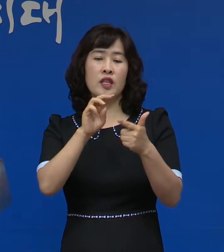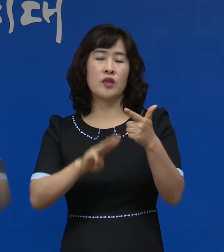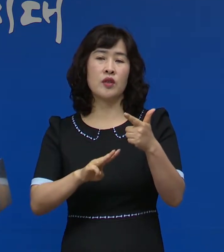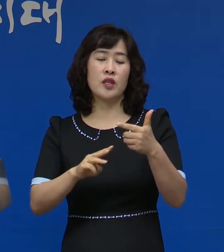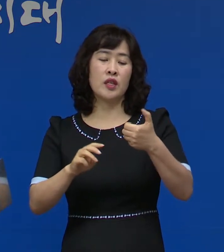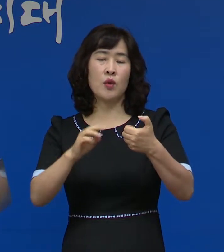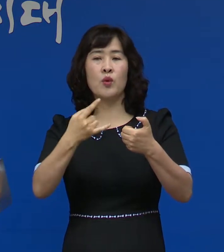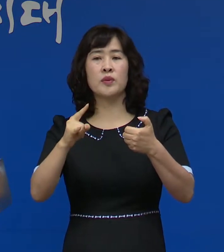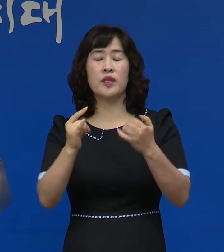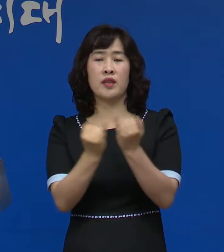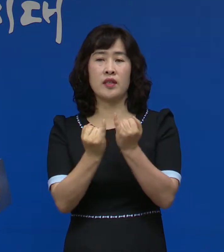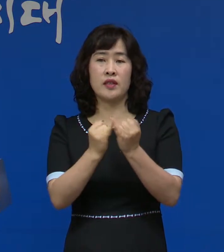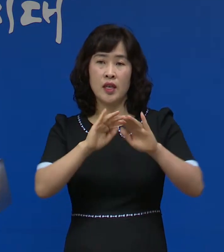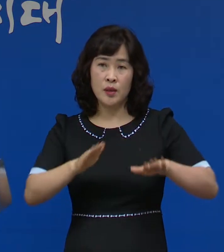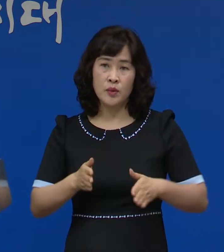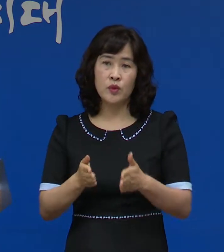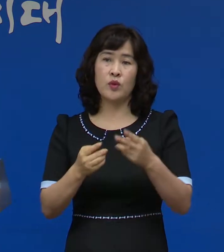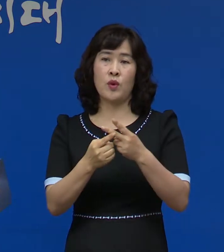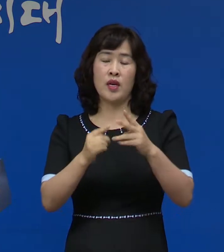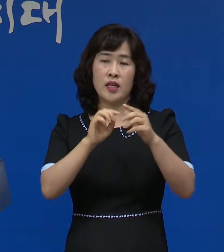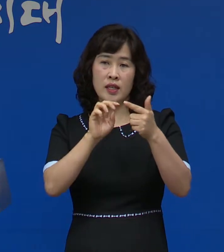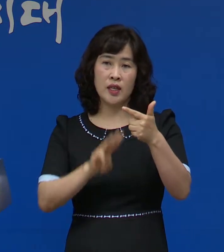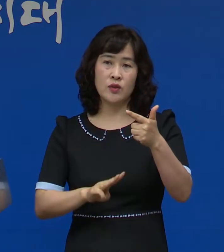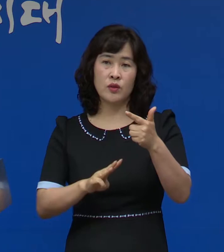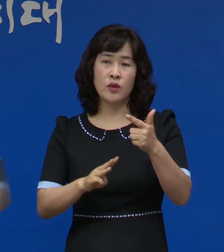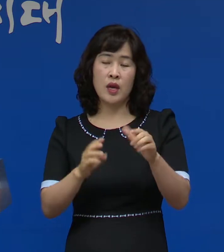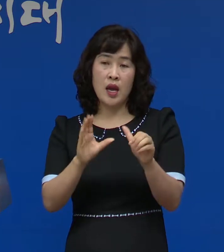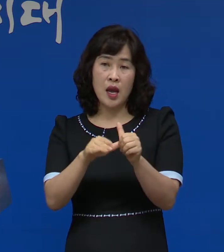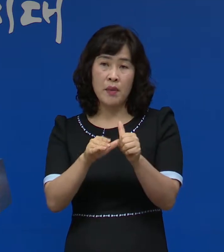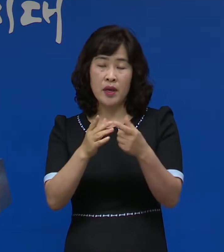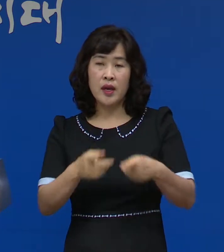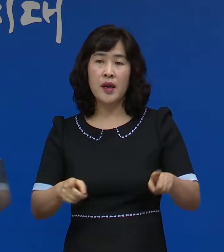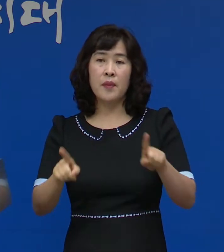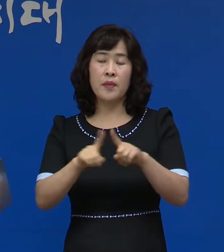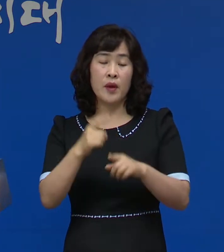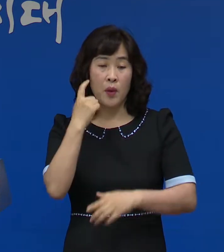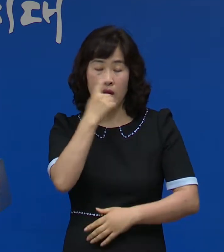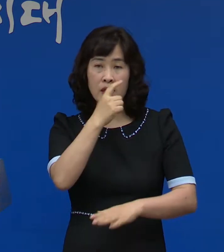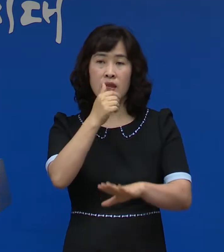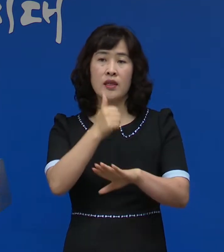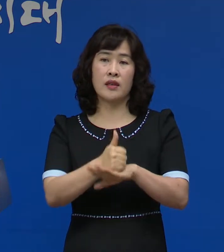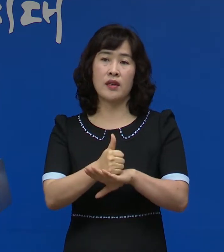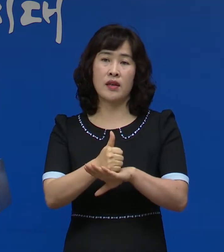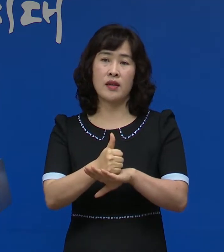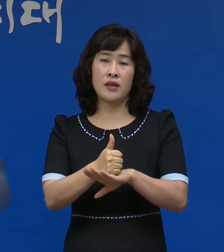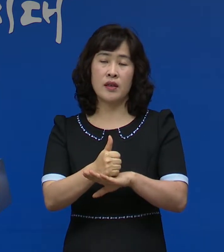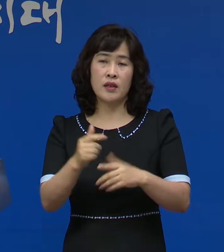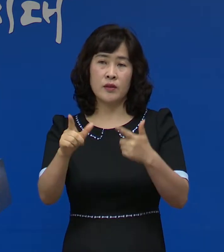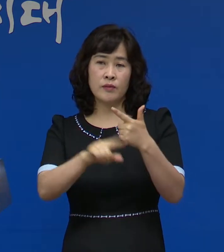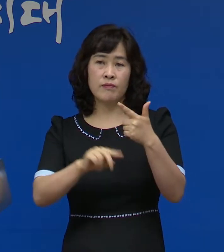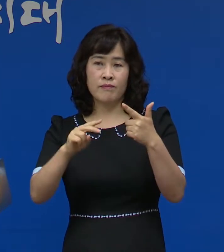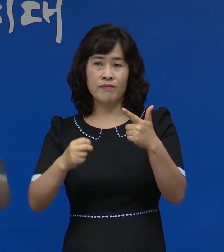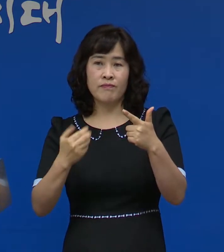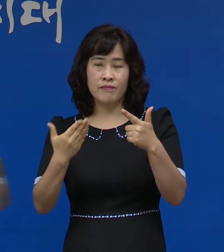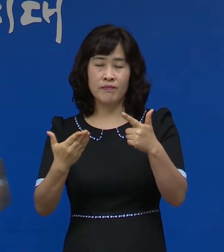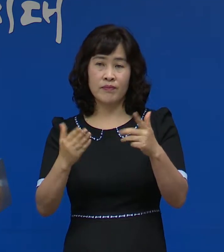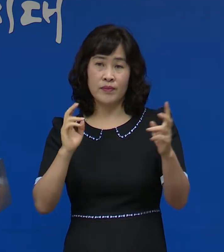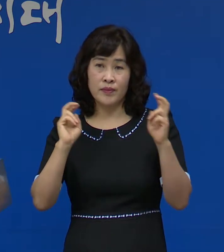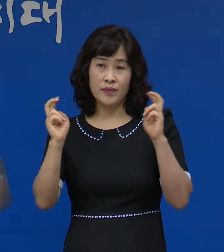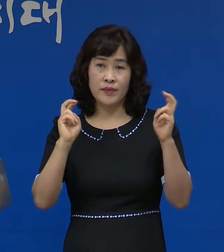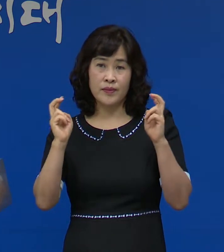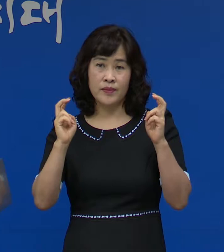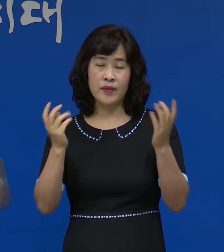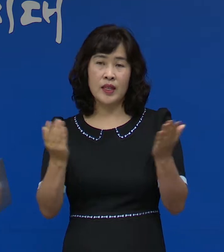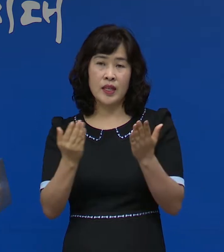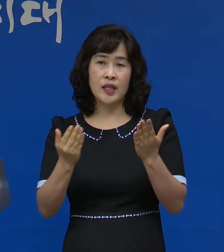전라남도와 나주시 한평군이 현재까지 확인한 결과 6월 29일 직장에서